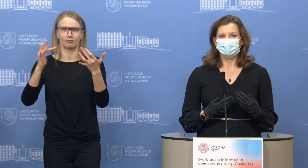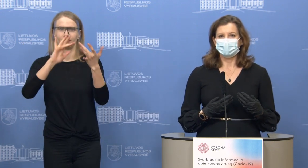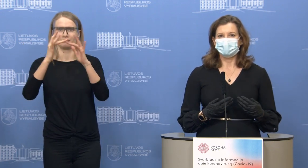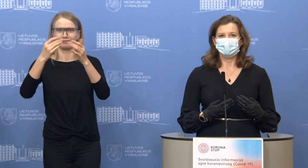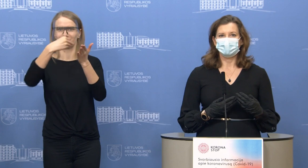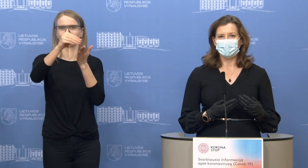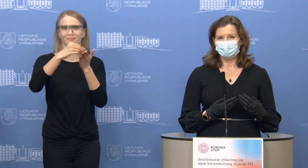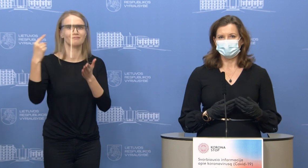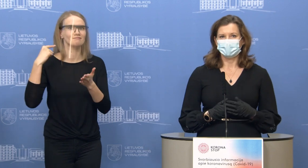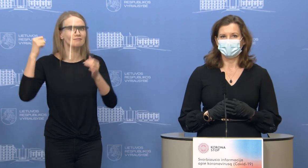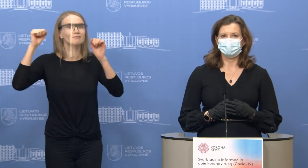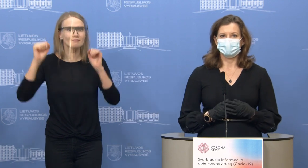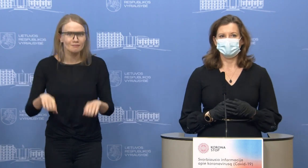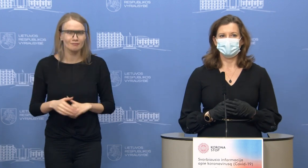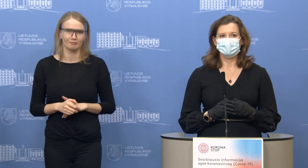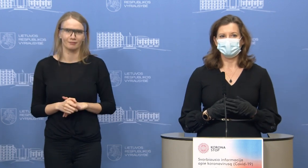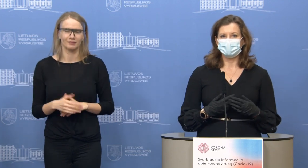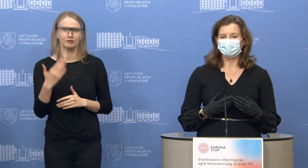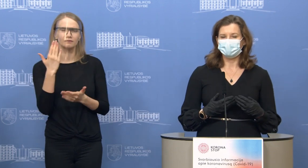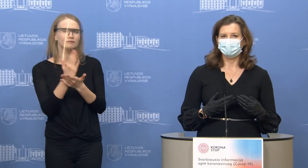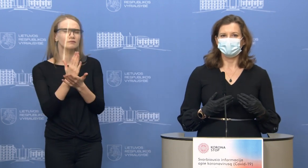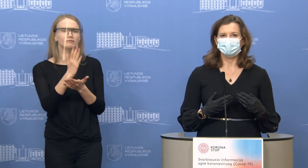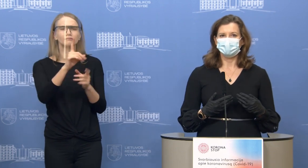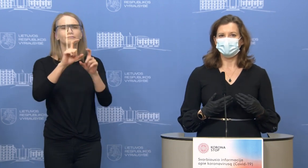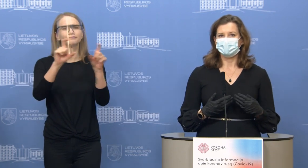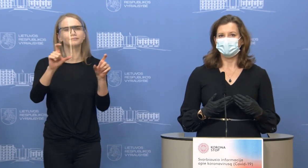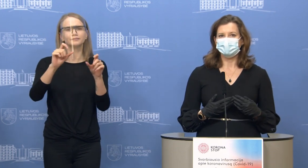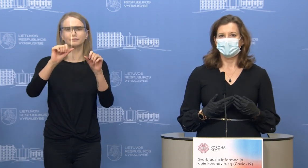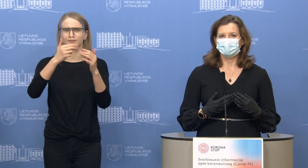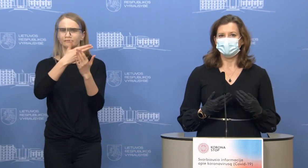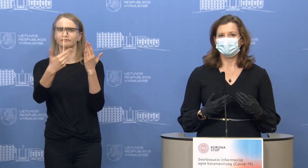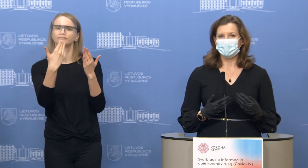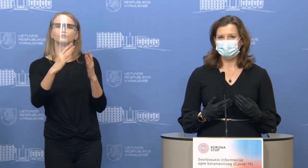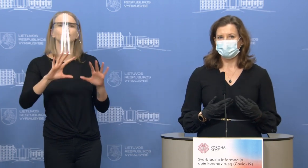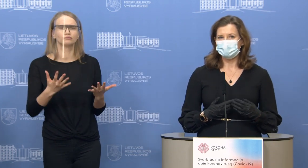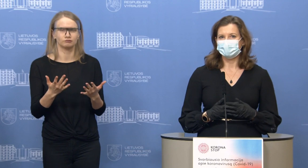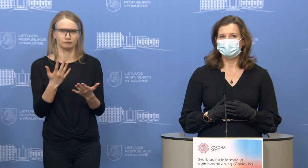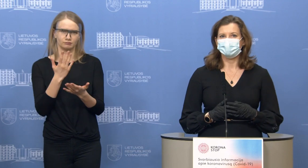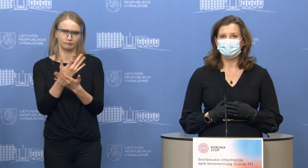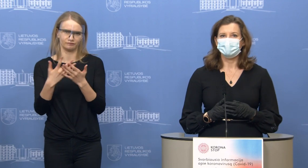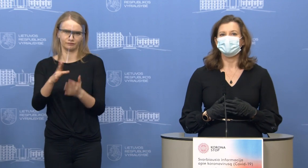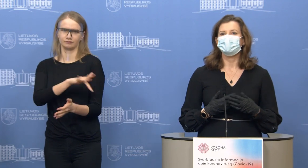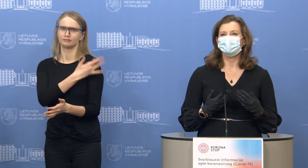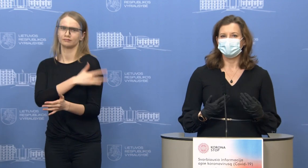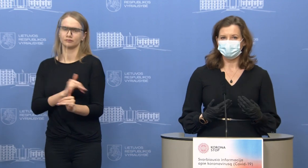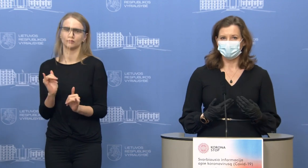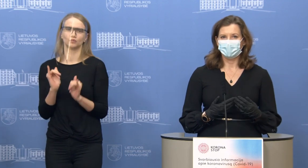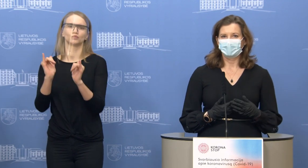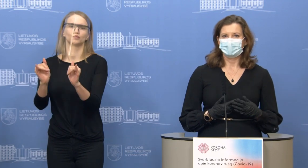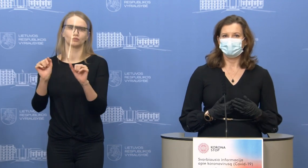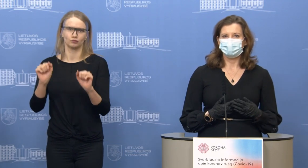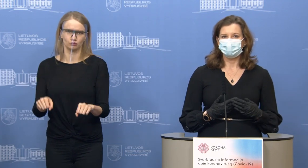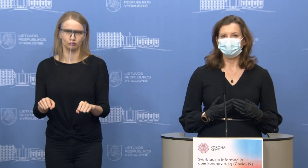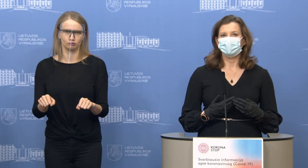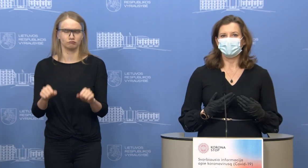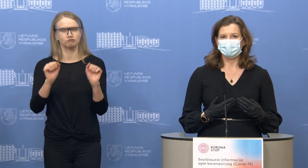tik priekiamis priekiančios įmonės. Taip pat ir nemaža dalis paslaugas steigiančio verslo taip pat ieško